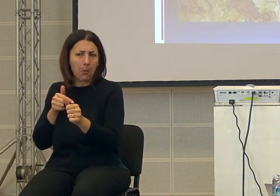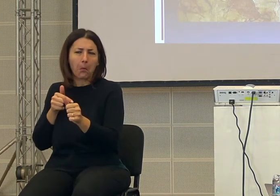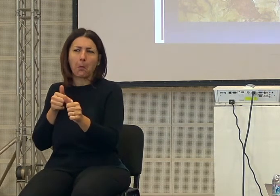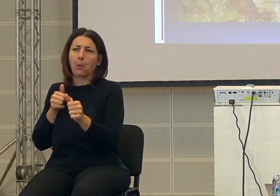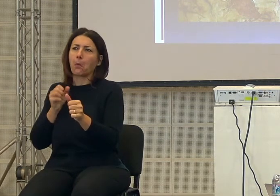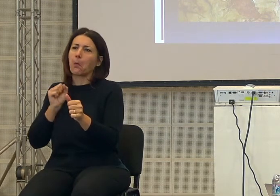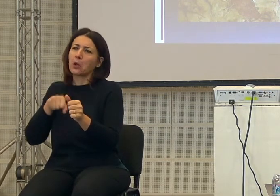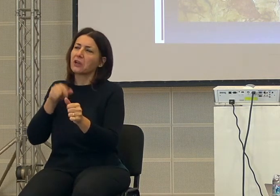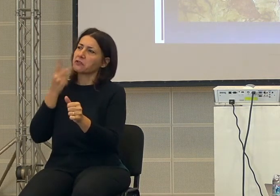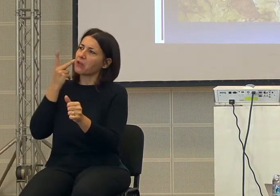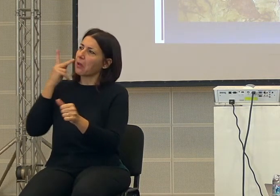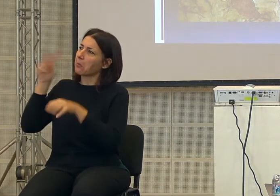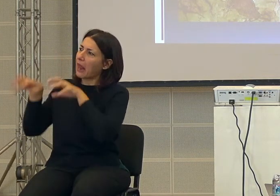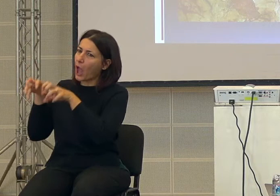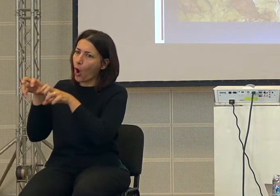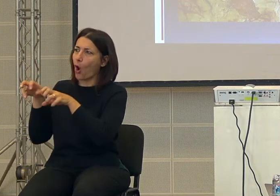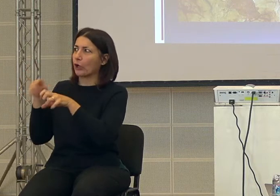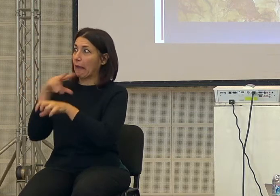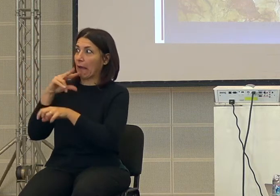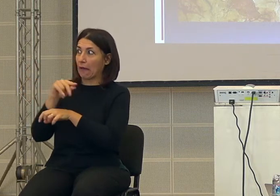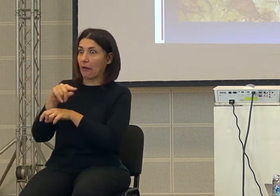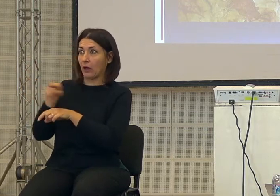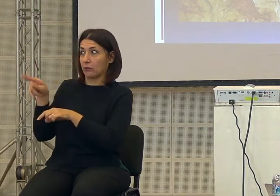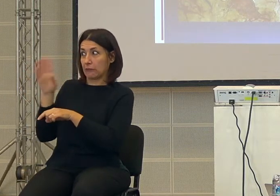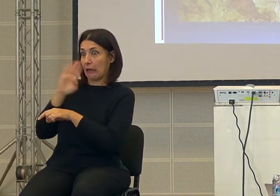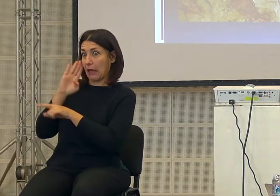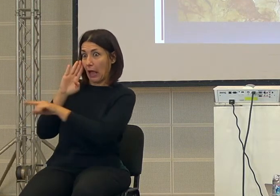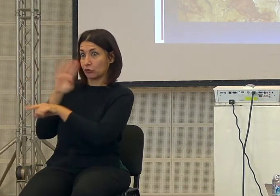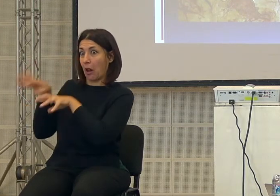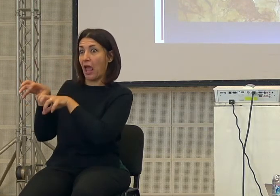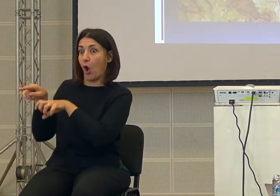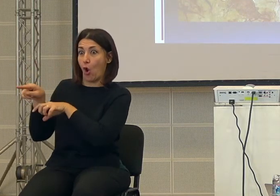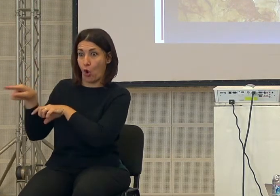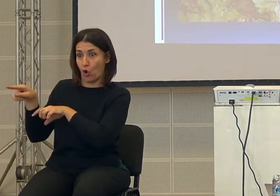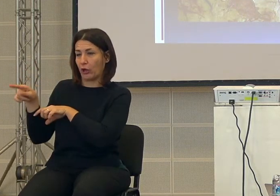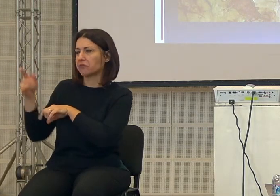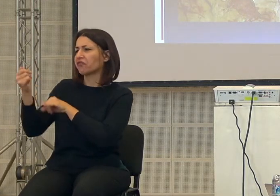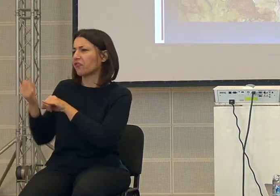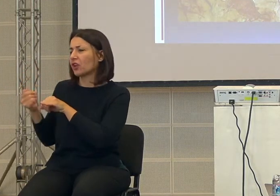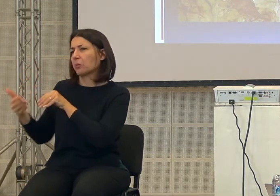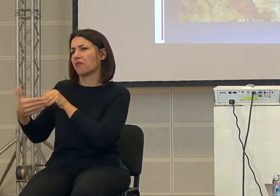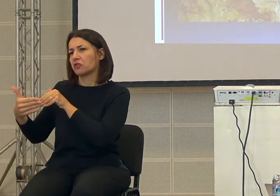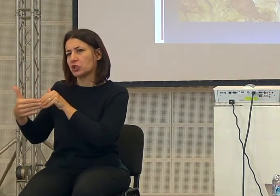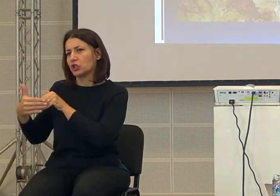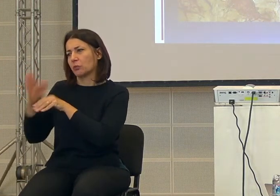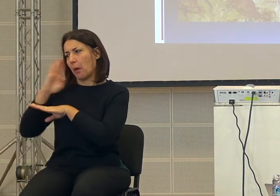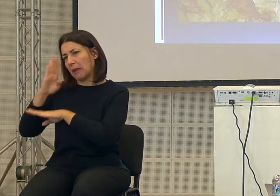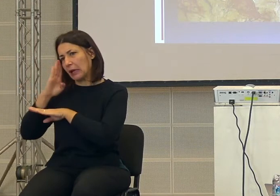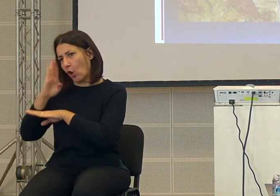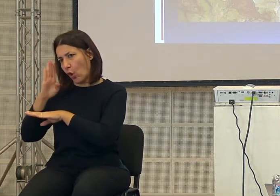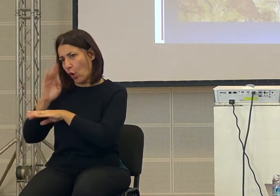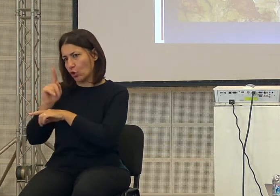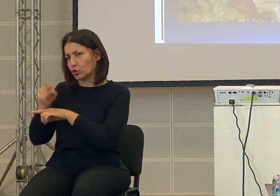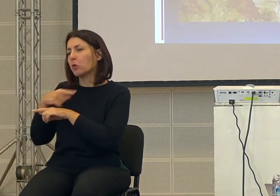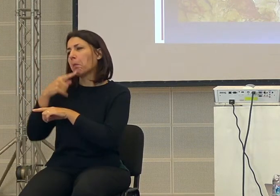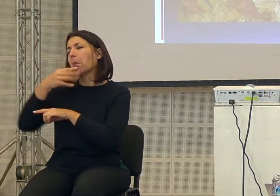guarda che c'è un leone di comunicare, guarda c'è un leone vicino al posto, al fiume dove ci abbeveriamo. Quindi